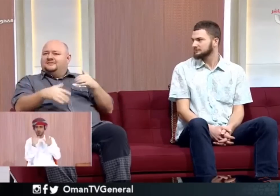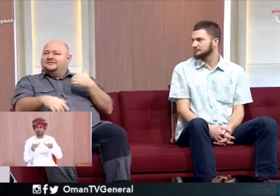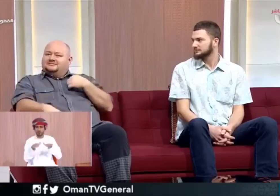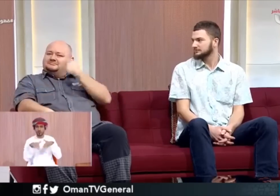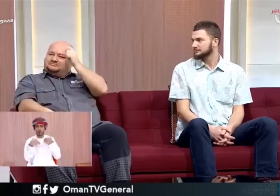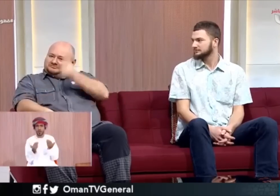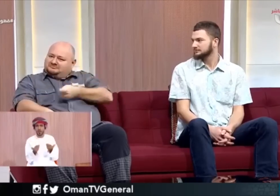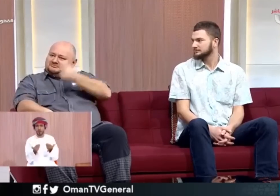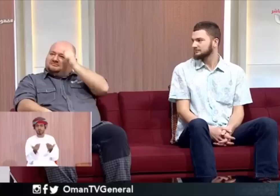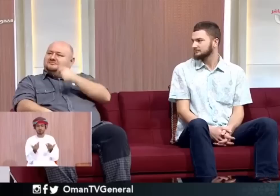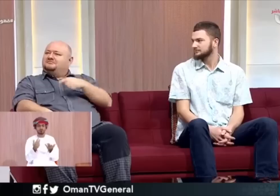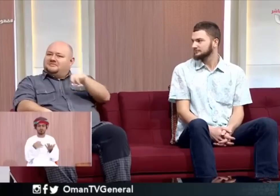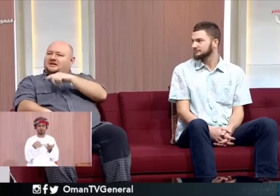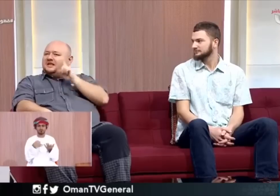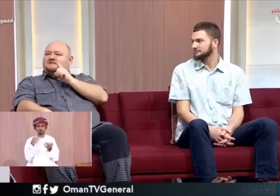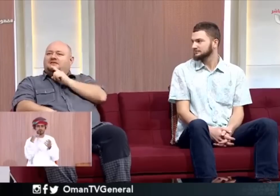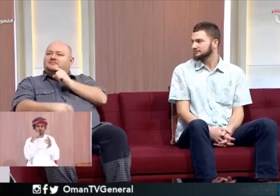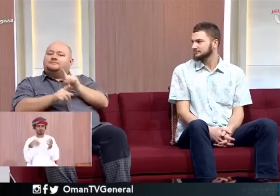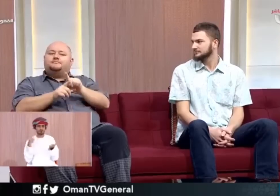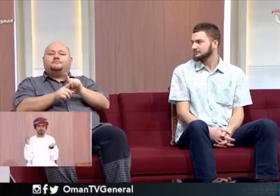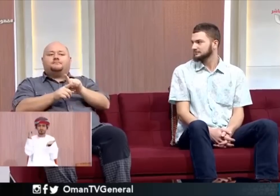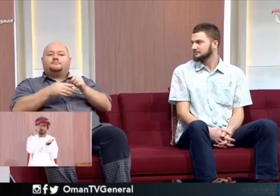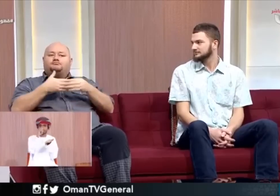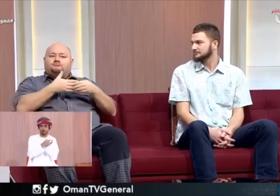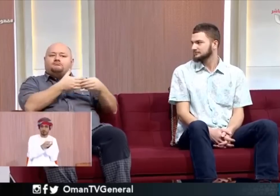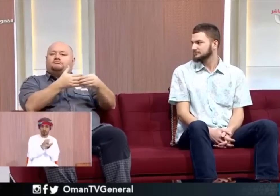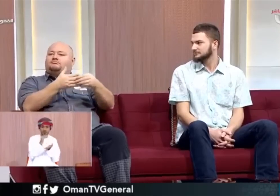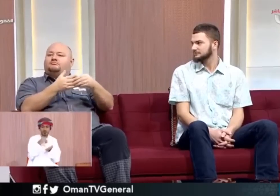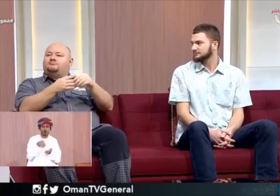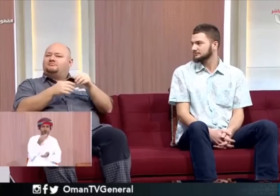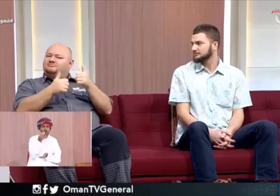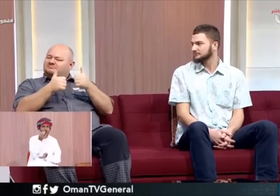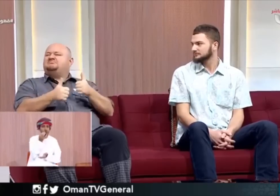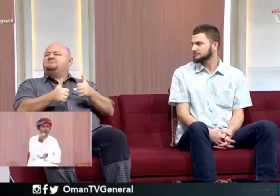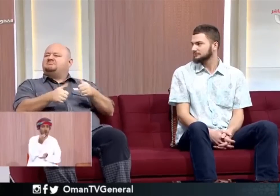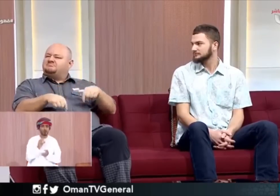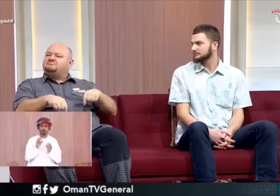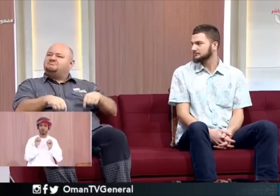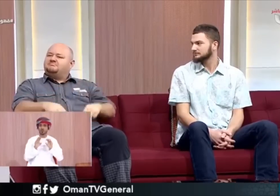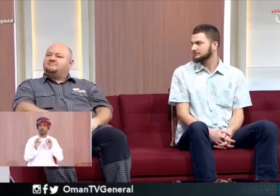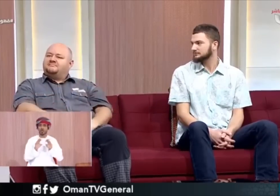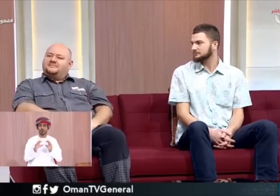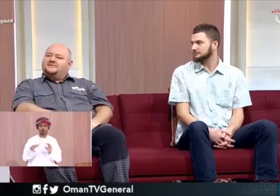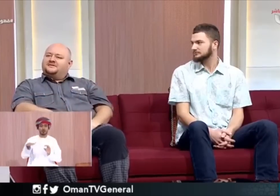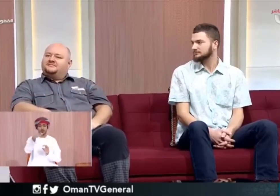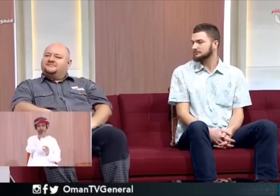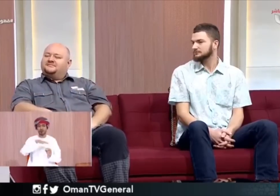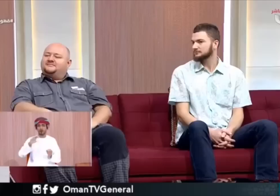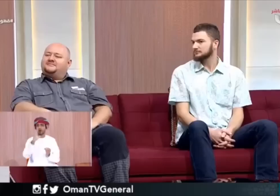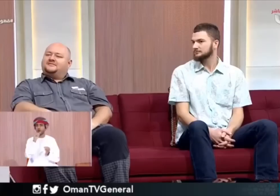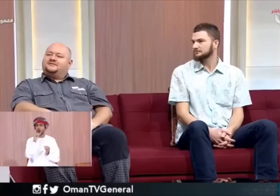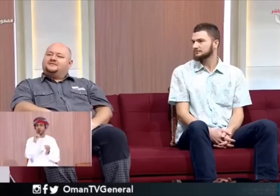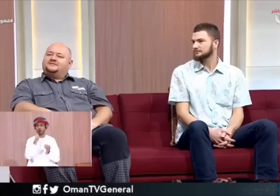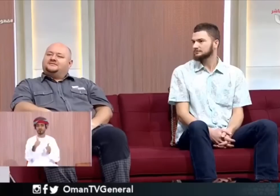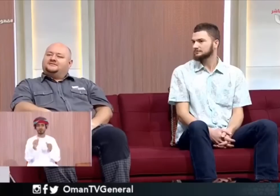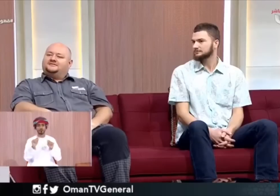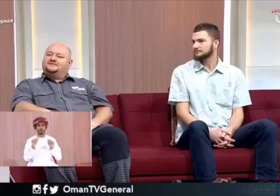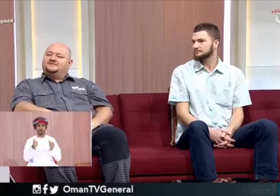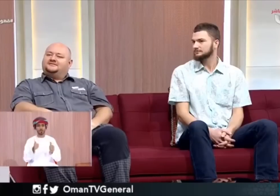جئنا زورنا المكان يعني بقد انبهرنا بشكل كبير جدا وإحنا سعداء أننا جئنا سلطنة عمان